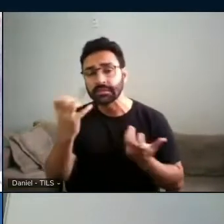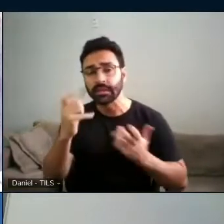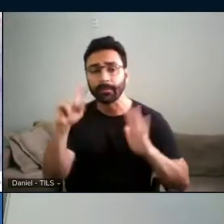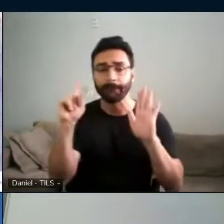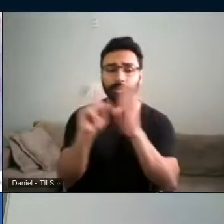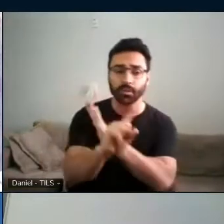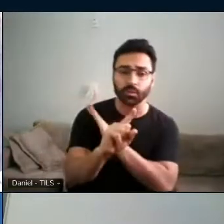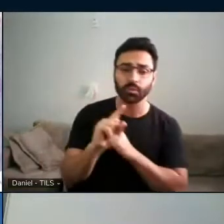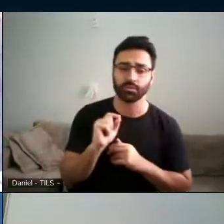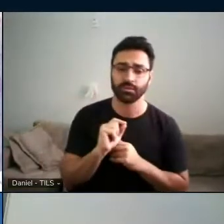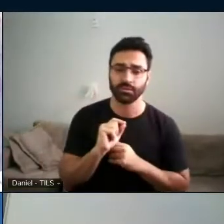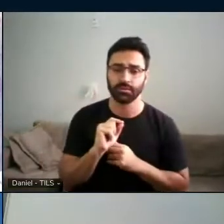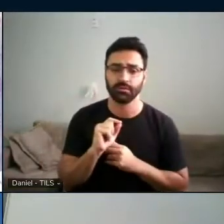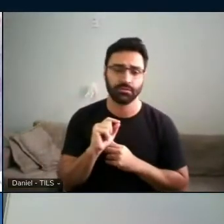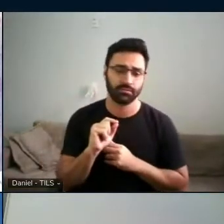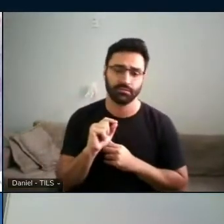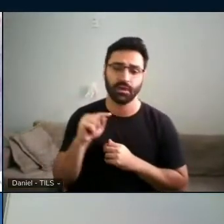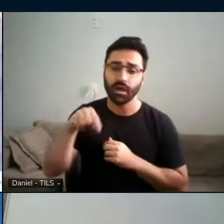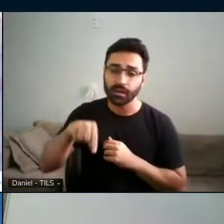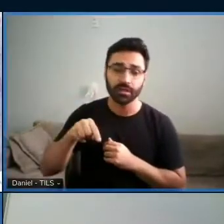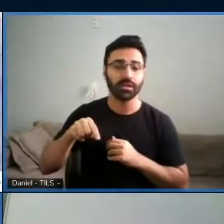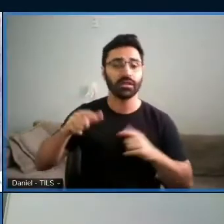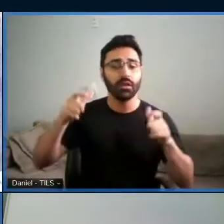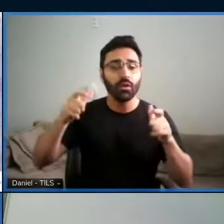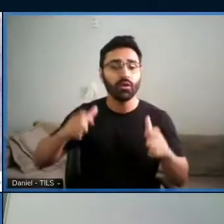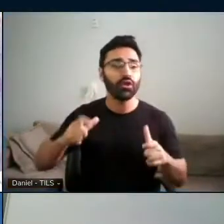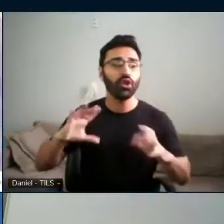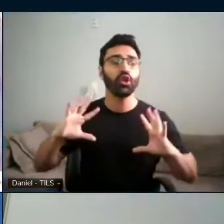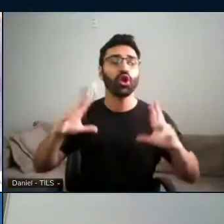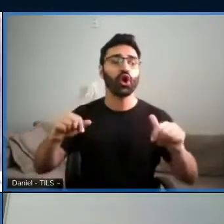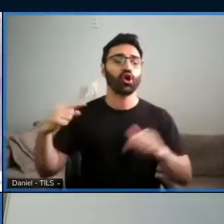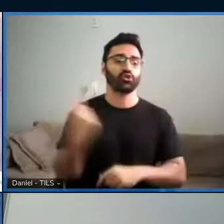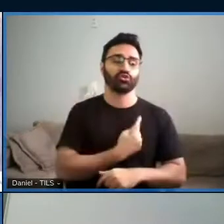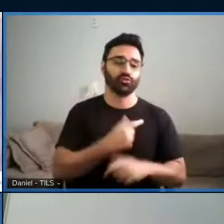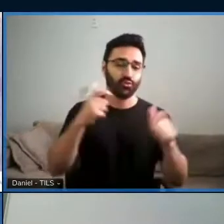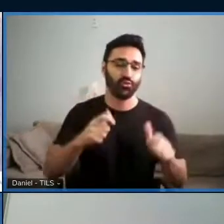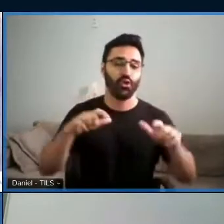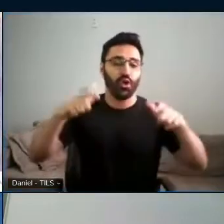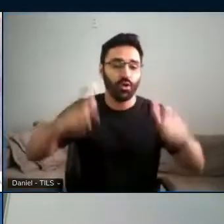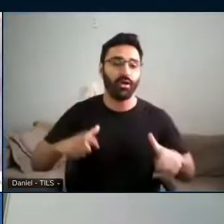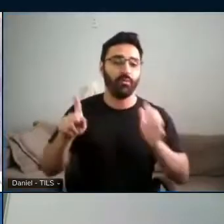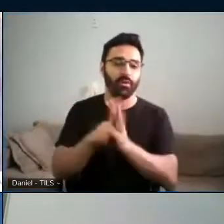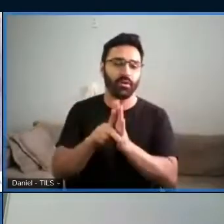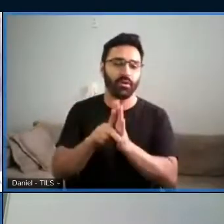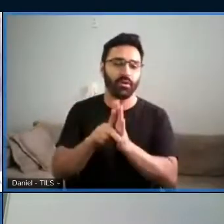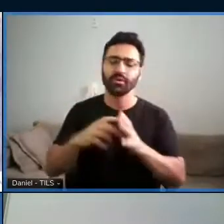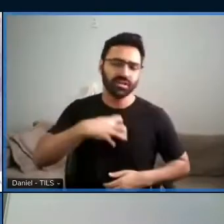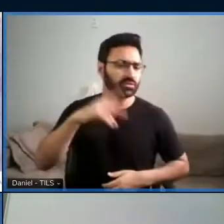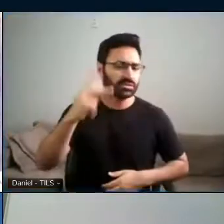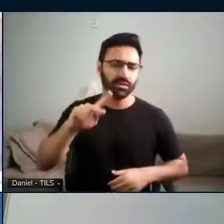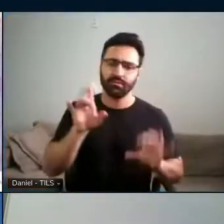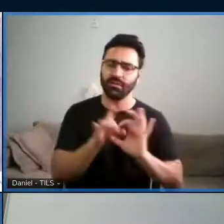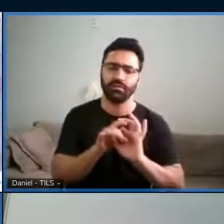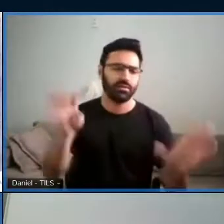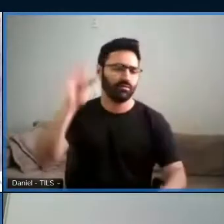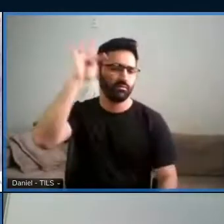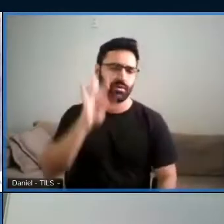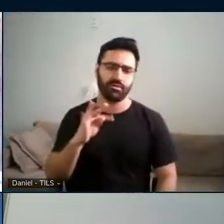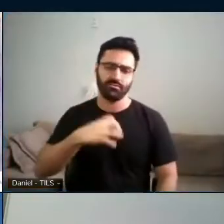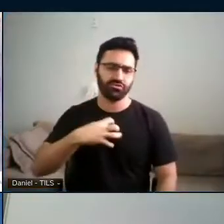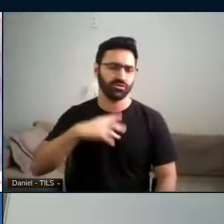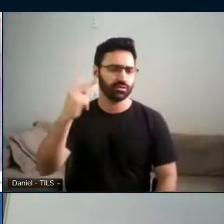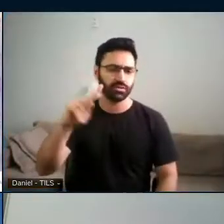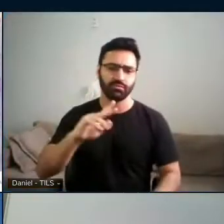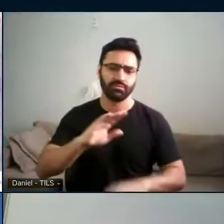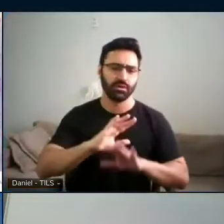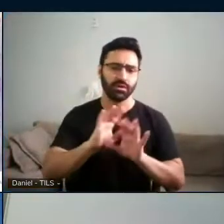depois o espaço é nosso. É de todas e todos nós. Você pode, do jeito que você desejar, conduzir o seu